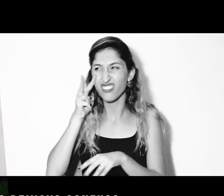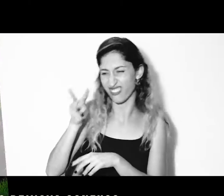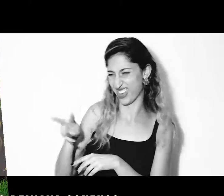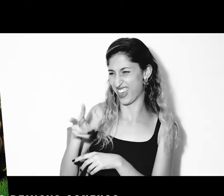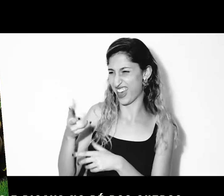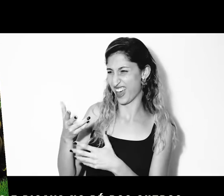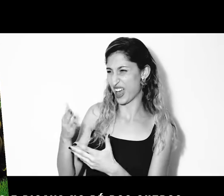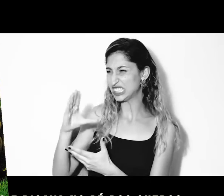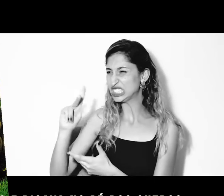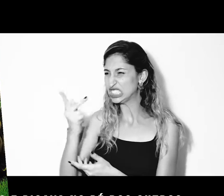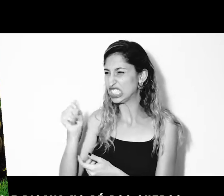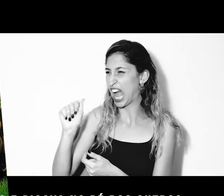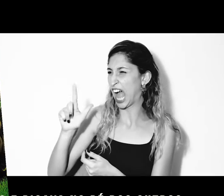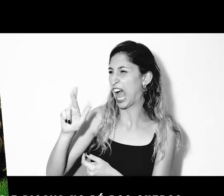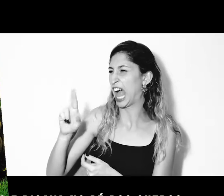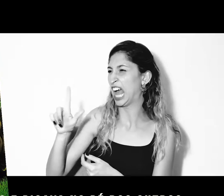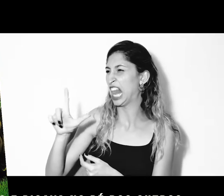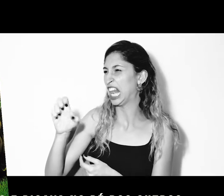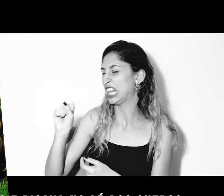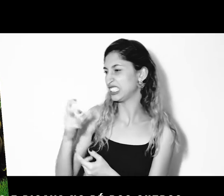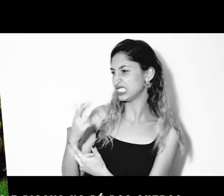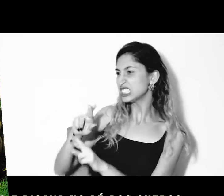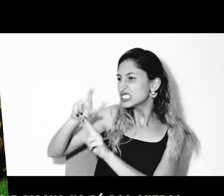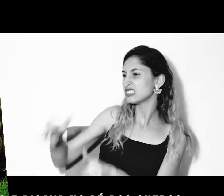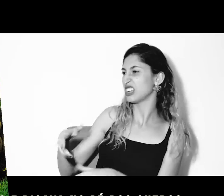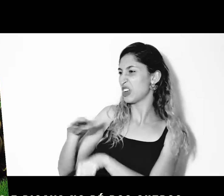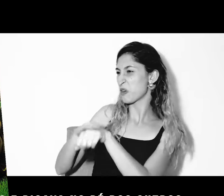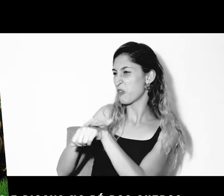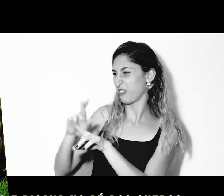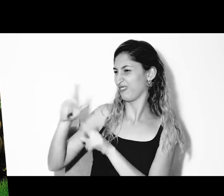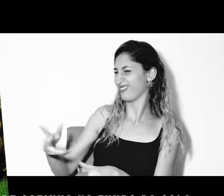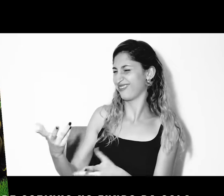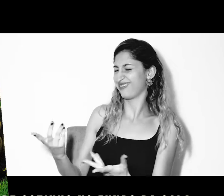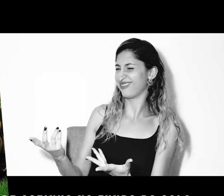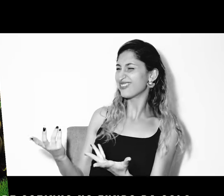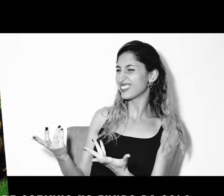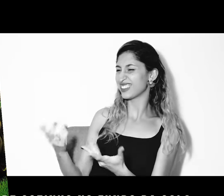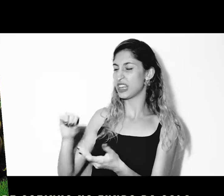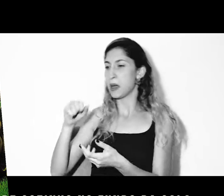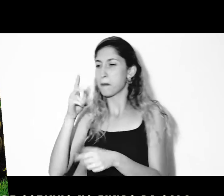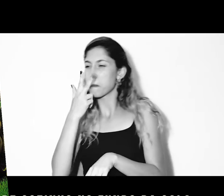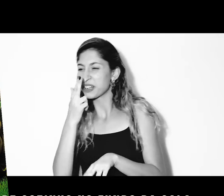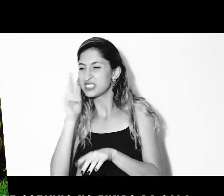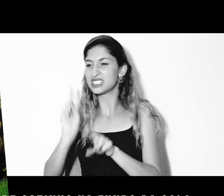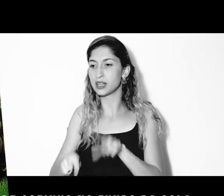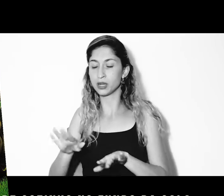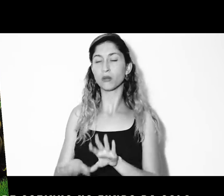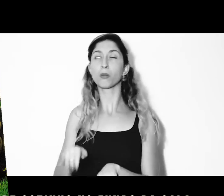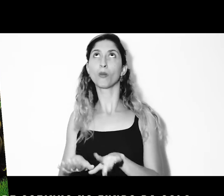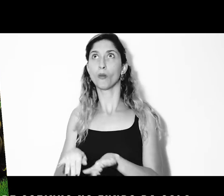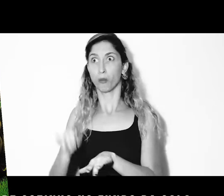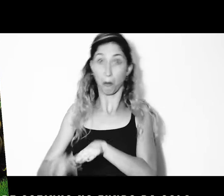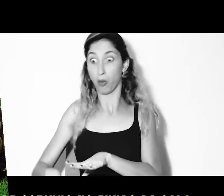confuso. Ele era desajeitado e pisava no pé dos outros. Charles ficava sempre sozinho no fundo